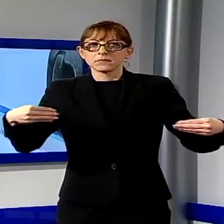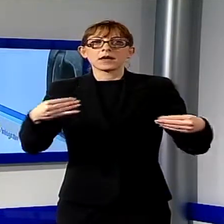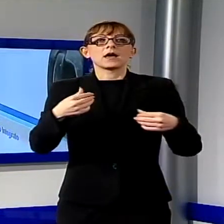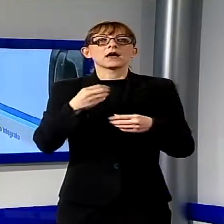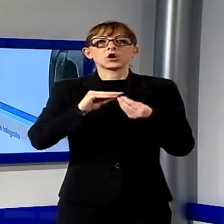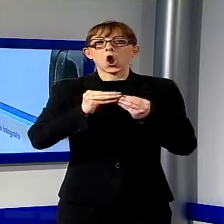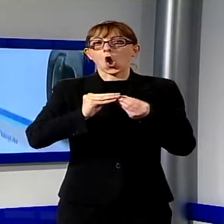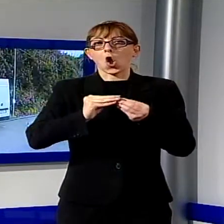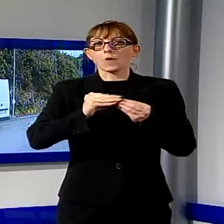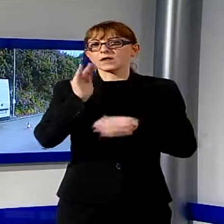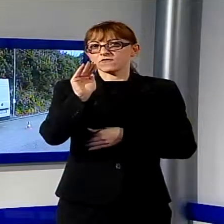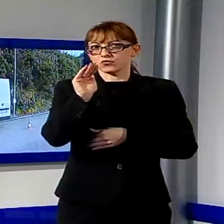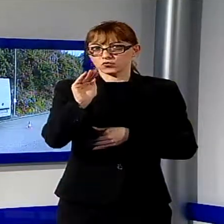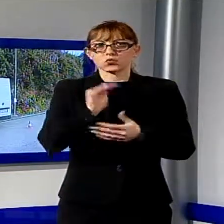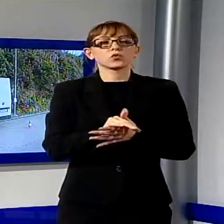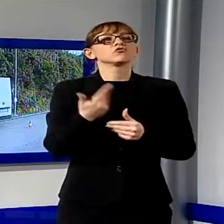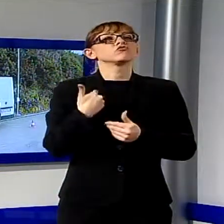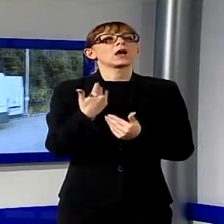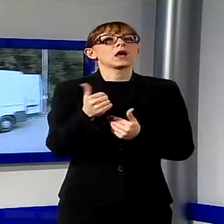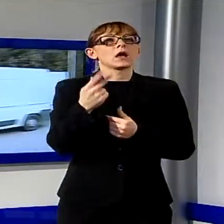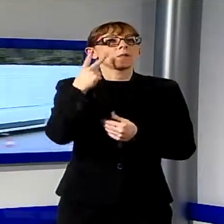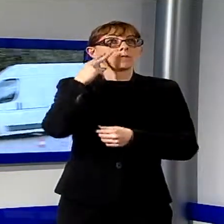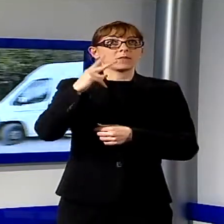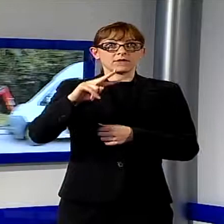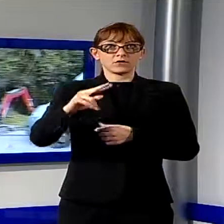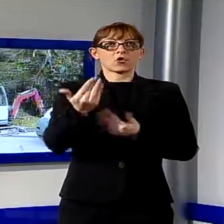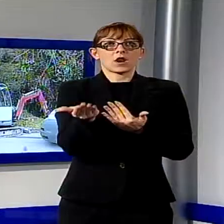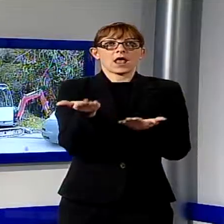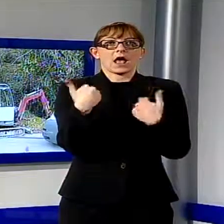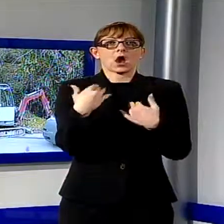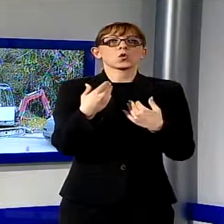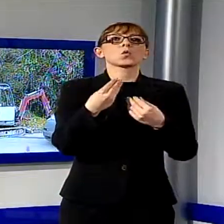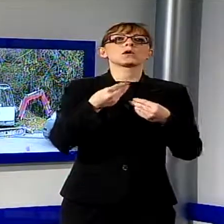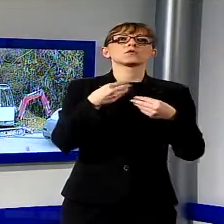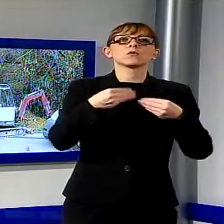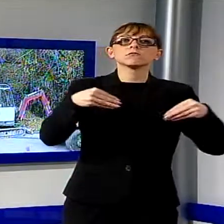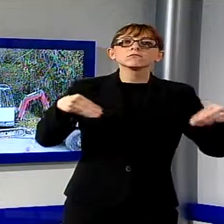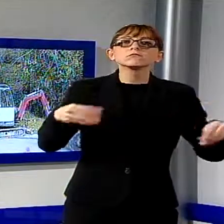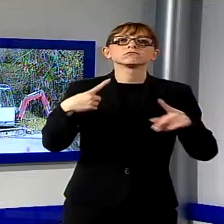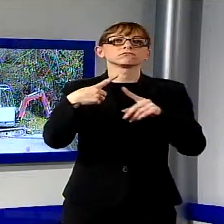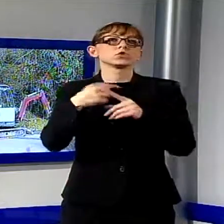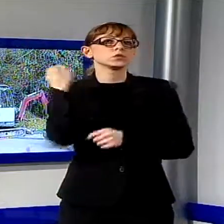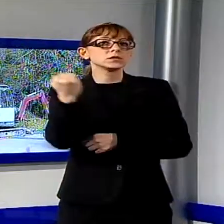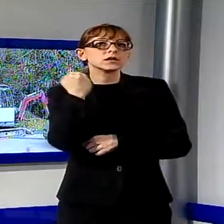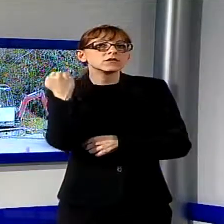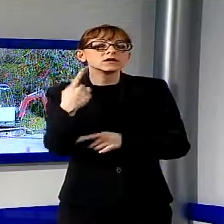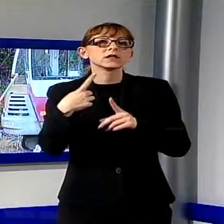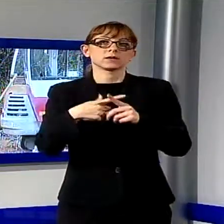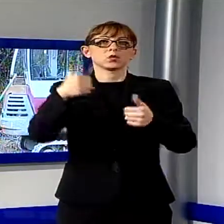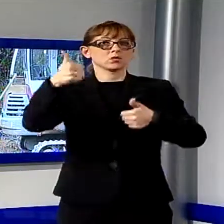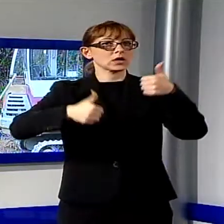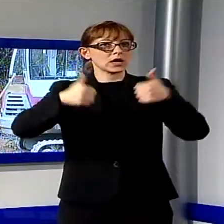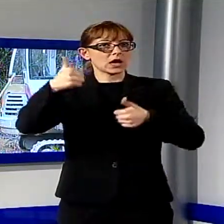Gaia prevede l'acquisto di beni e servizi per quasi 60 milioni di euro per manutenzioni e forniture e appalti per altri